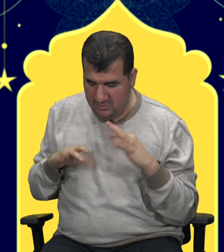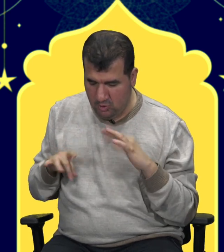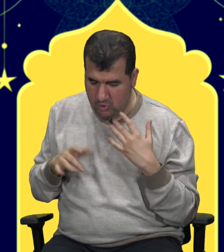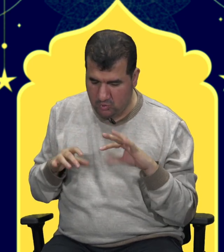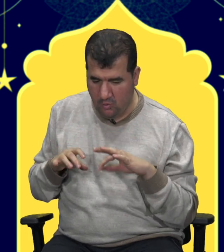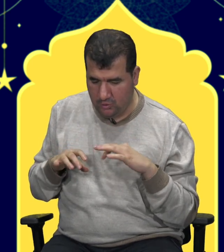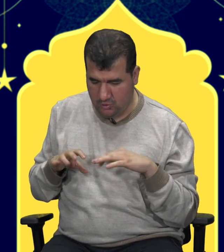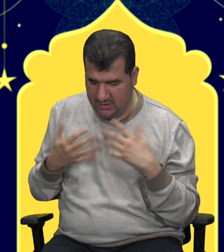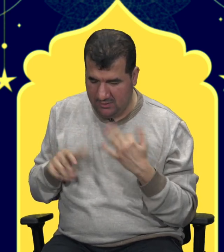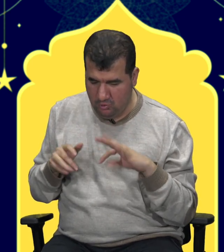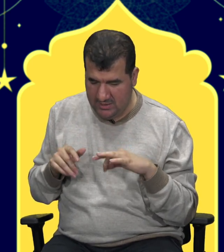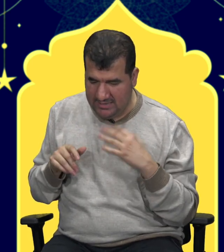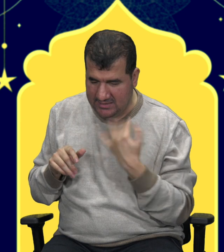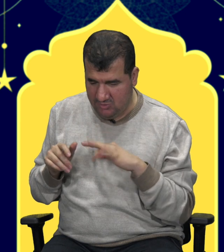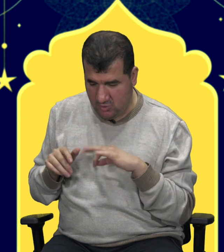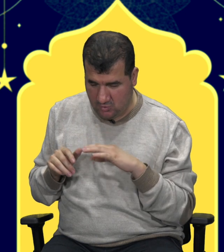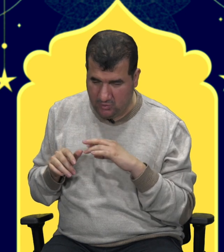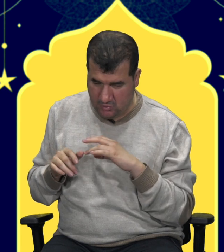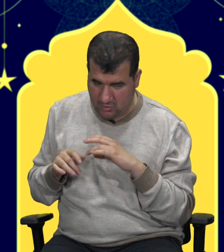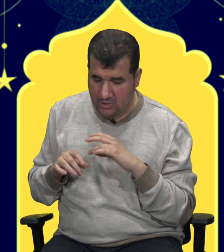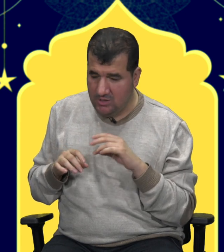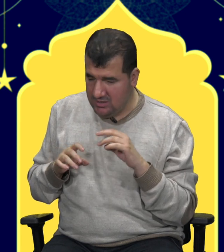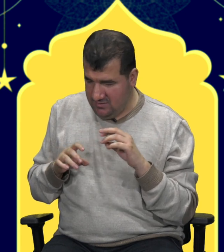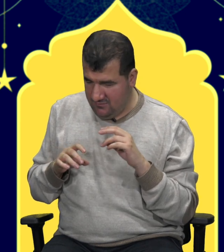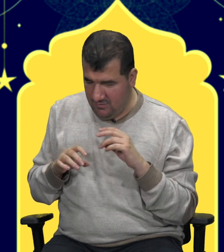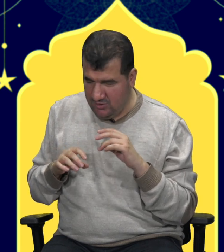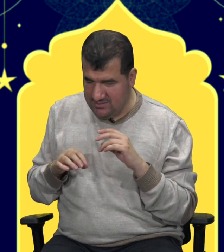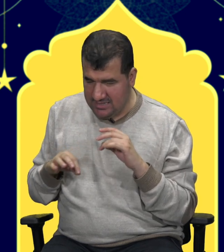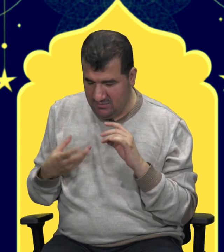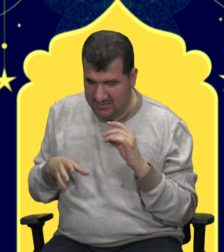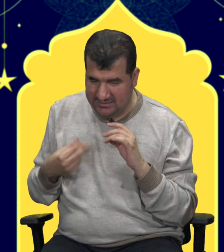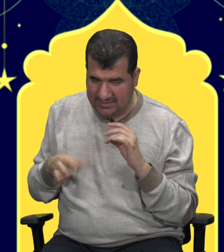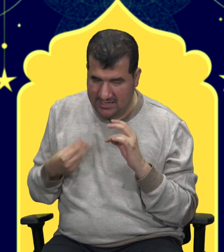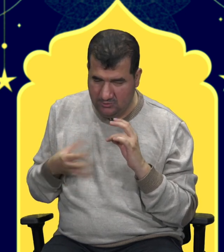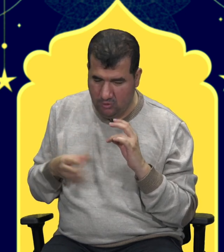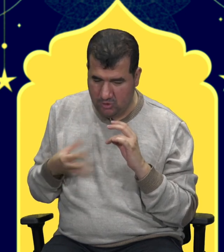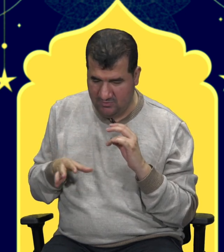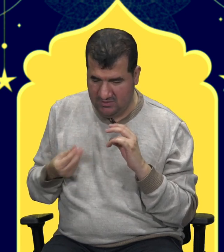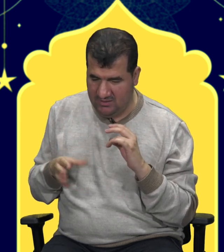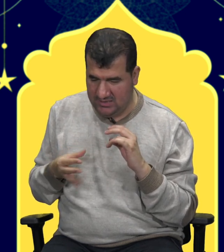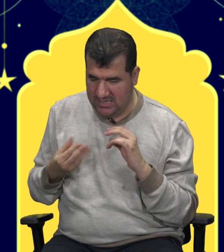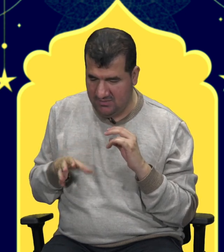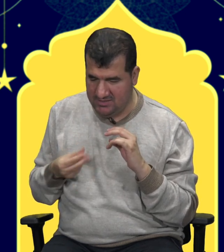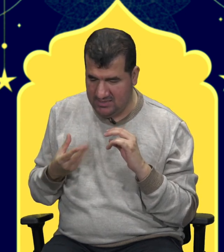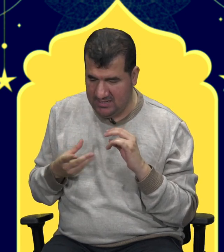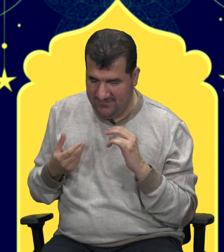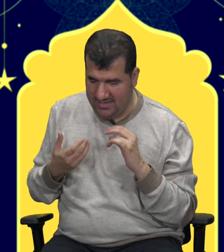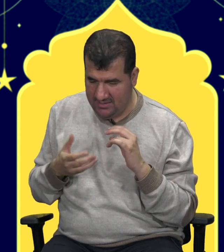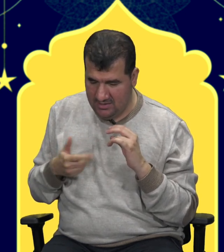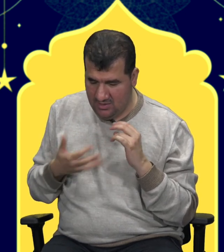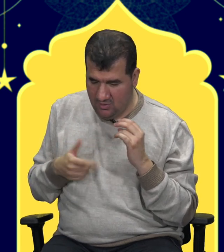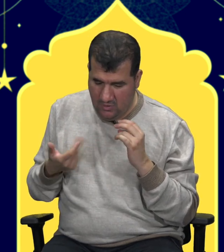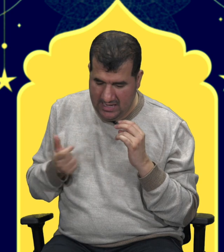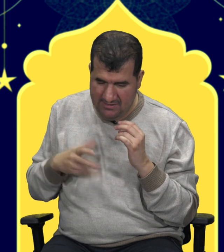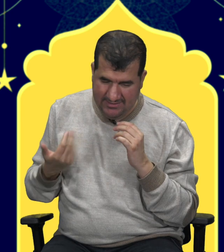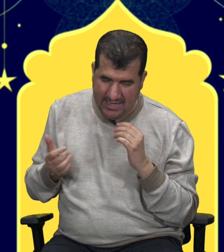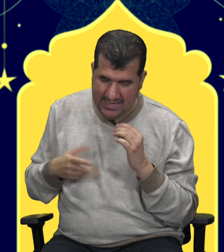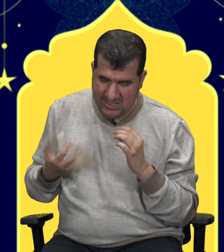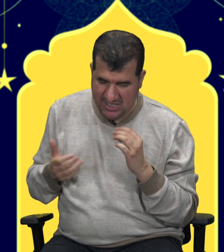coşku oluşur. Yani hüzne dayalı bir coşku oluşur. Ve böyle sanki bir yerden ayrılıyormuşum gibi kendimi hissederim. Ve o elveda ya şehri